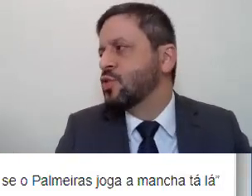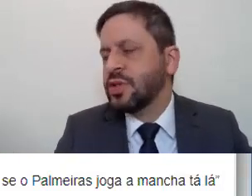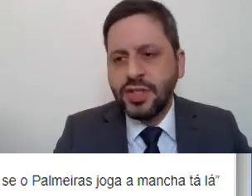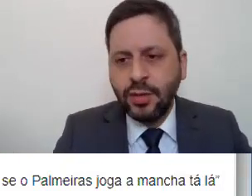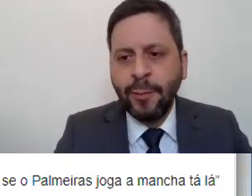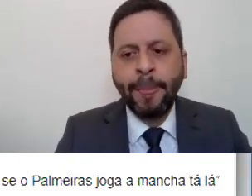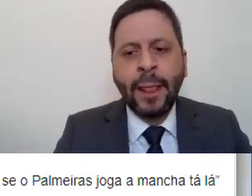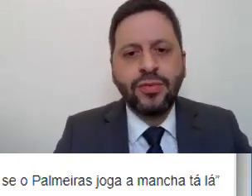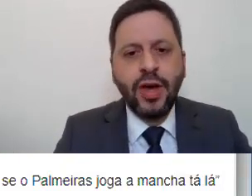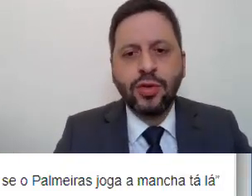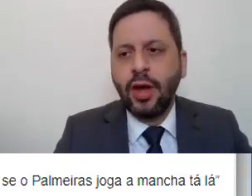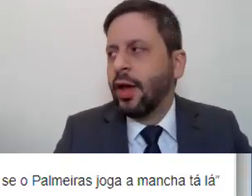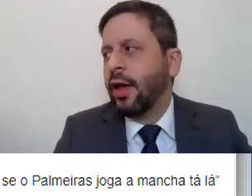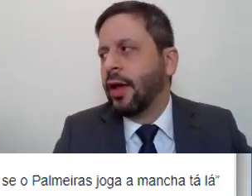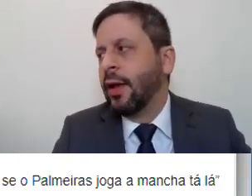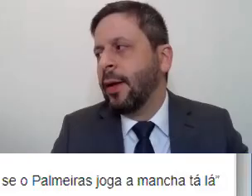de danos de pessoas em cima